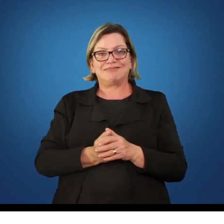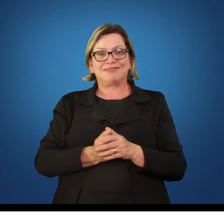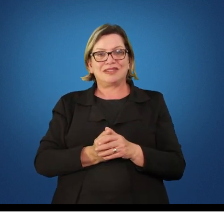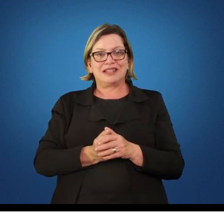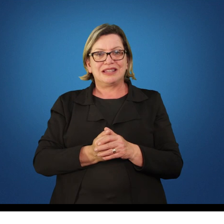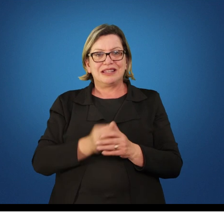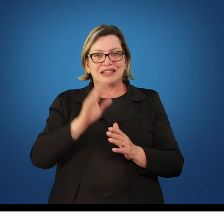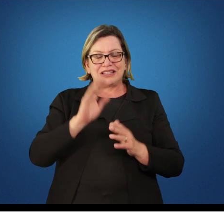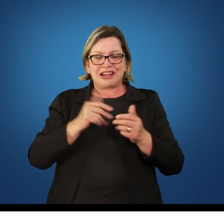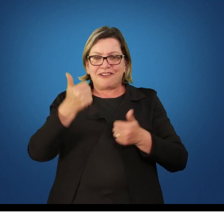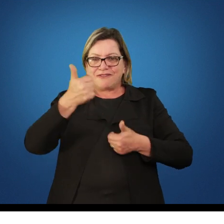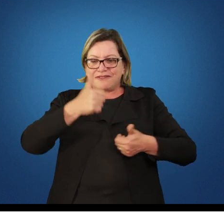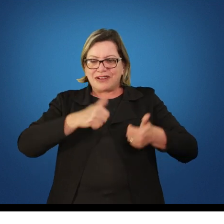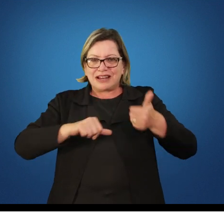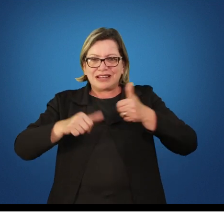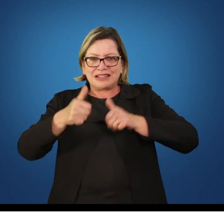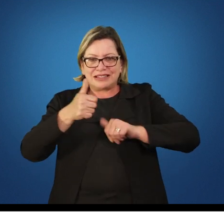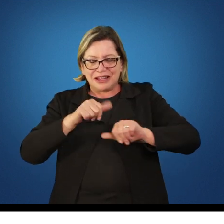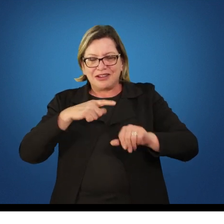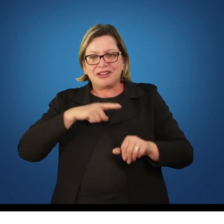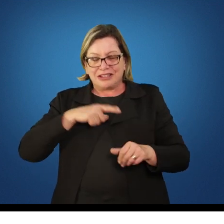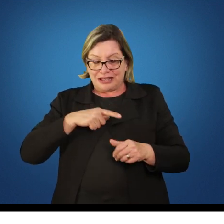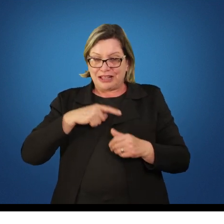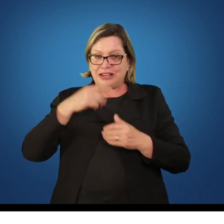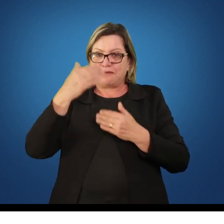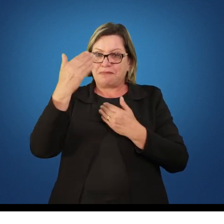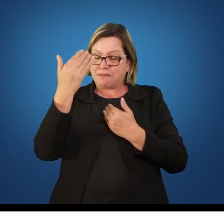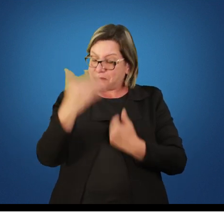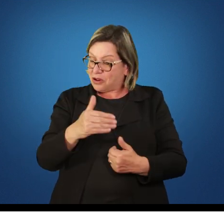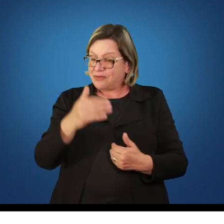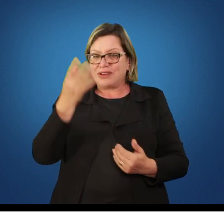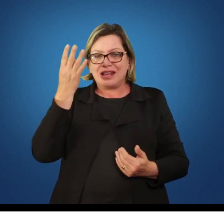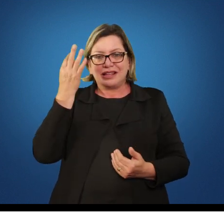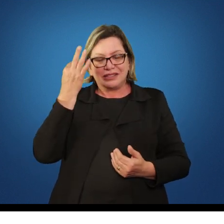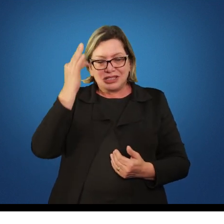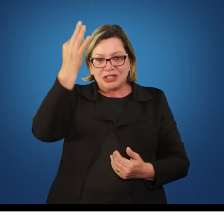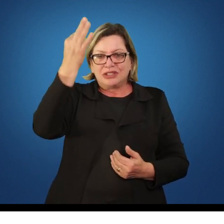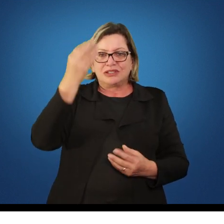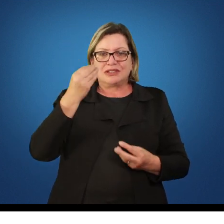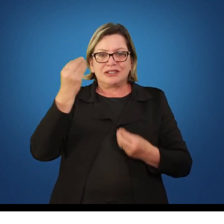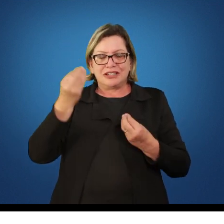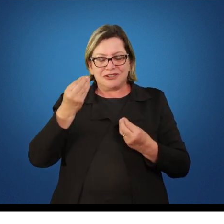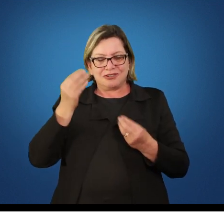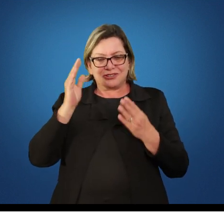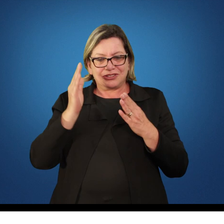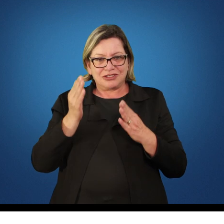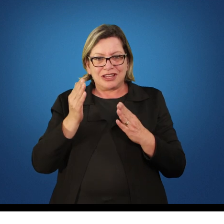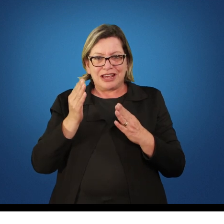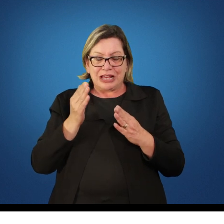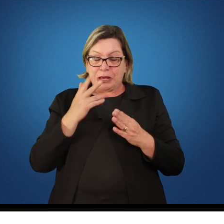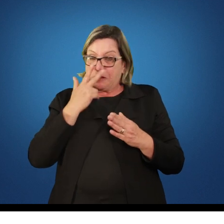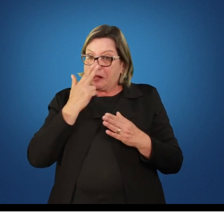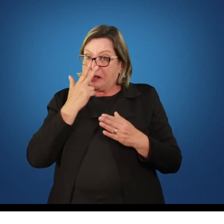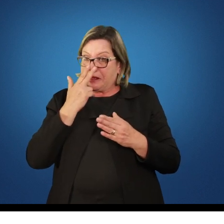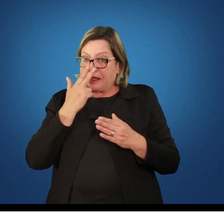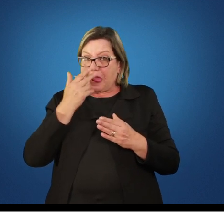avaliação nós faremos avaliação teórica objetiva confesso a vocês que eu peguei pesado na disciplina de jogos e brincadeiras